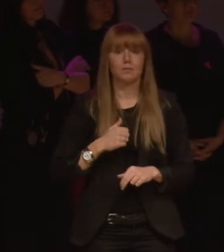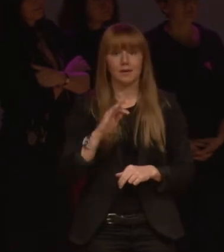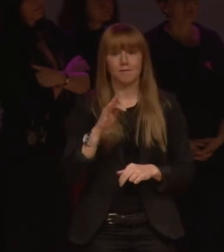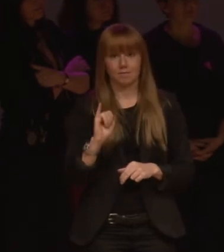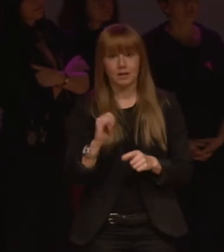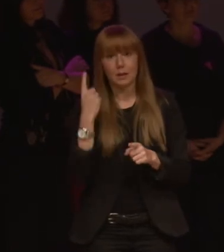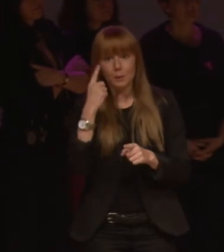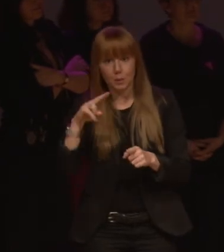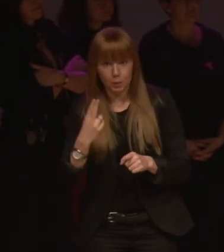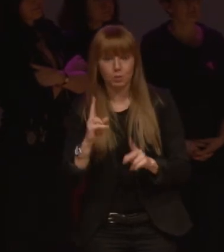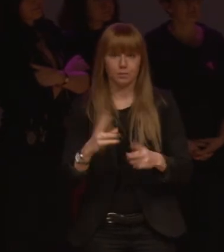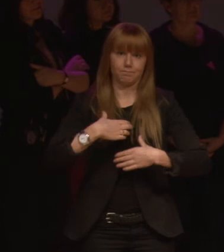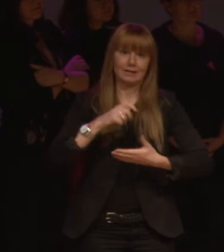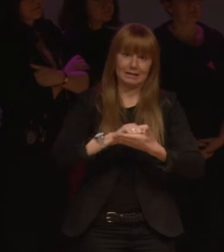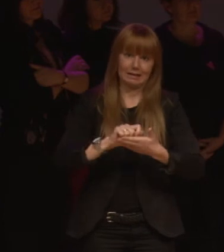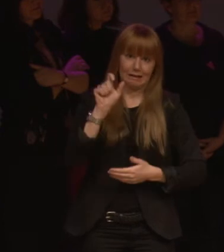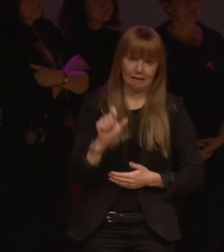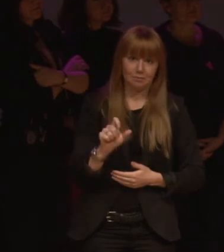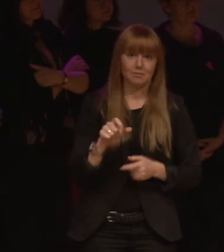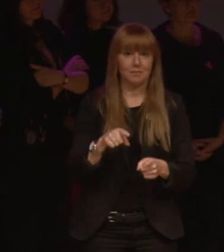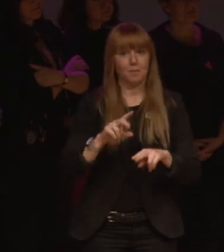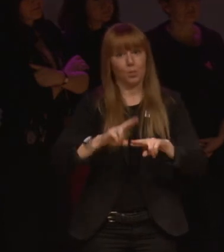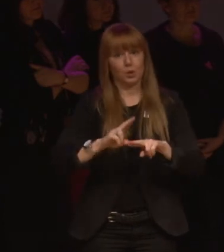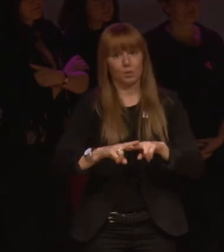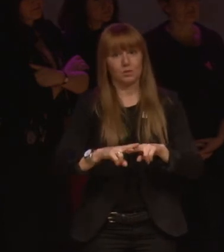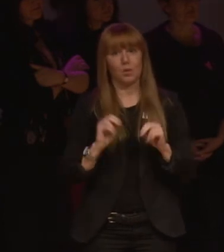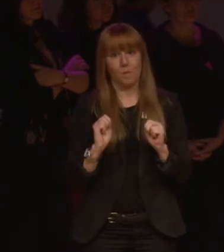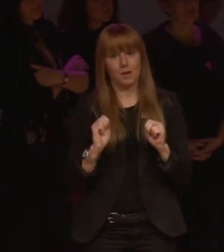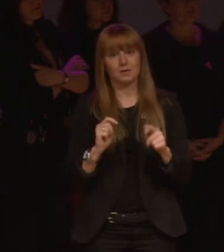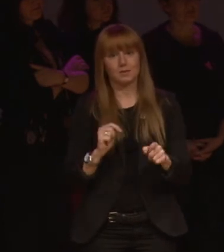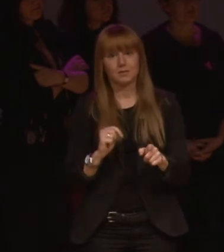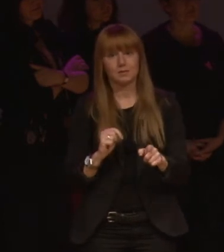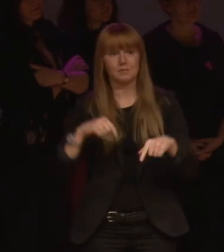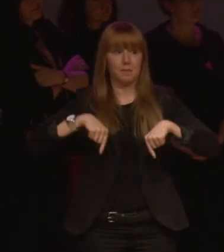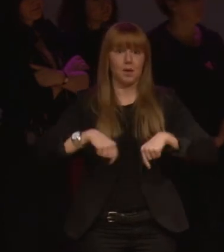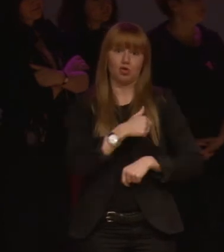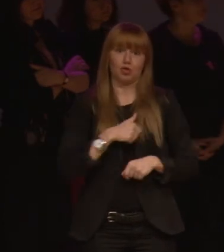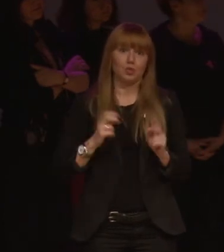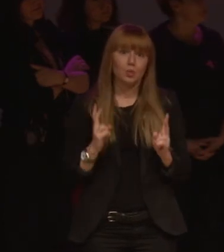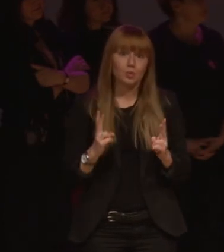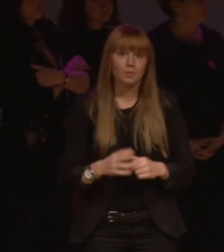som sekreterare, vilket är positionen jag hoppas få även i den här styrelsen.